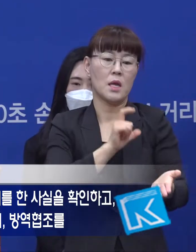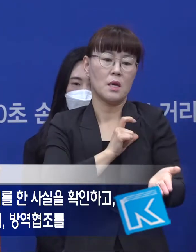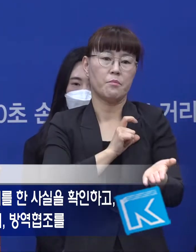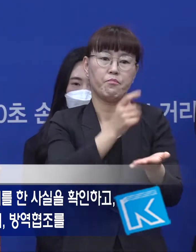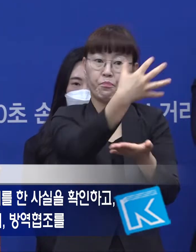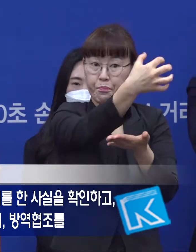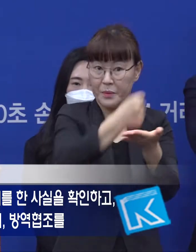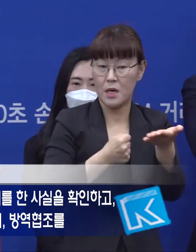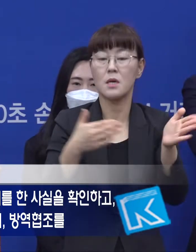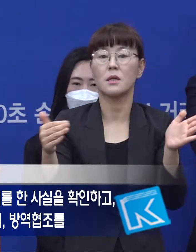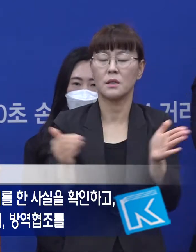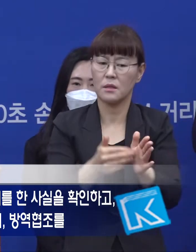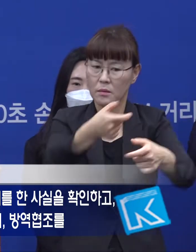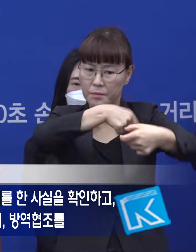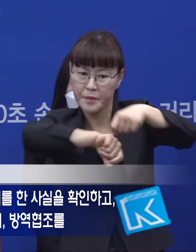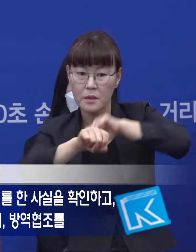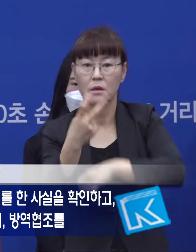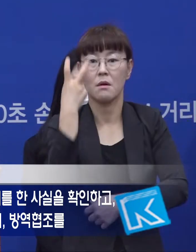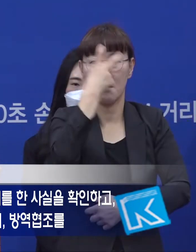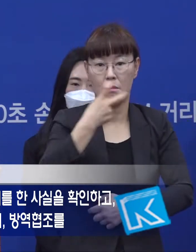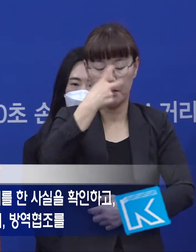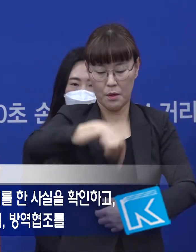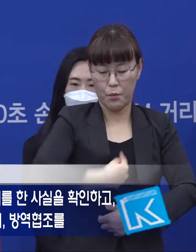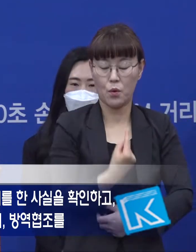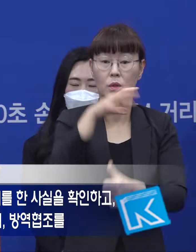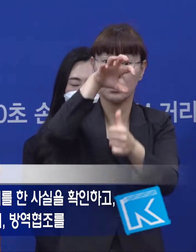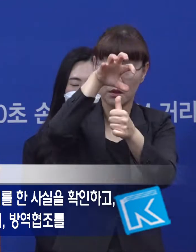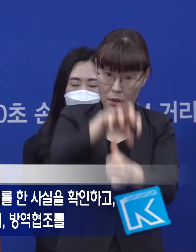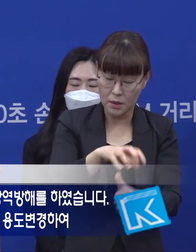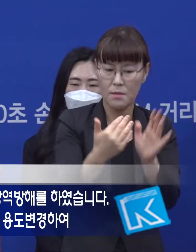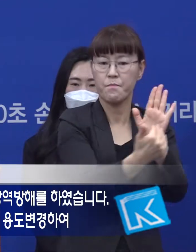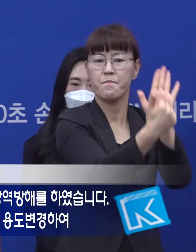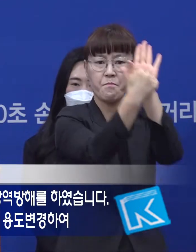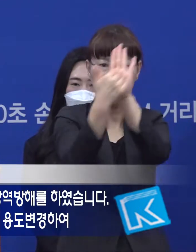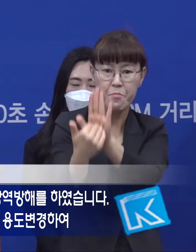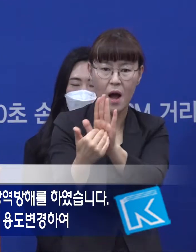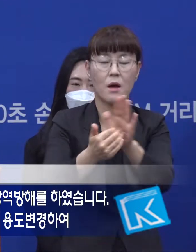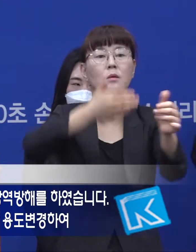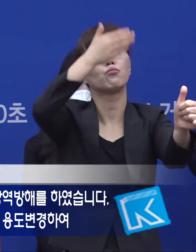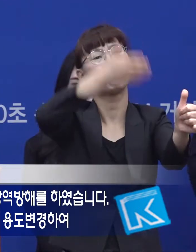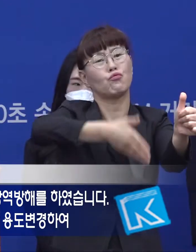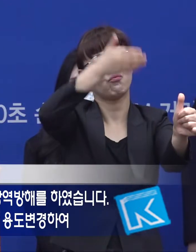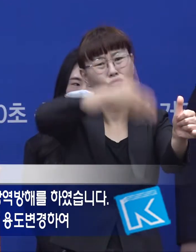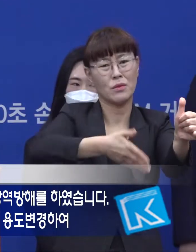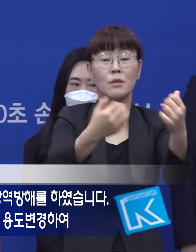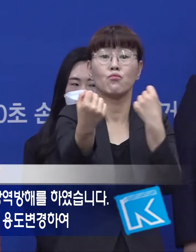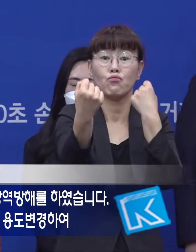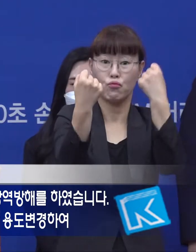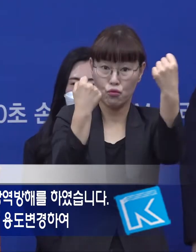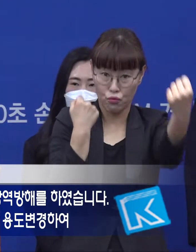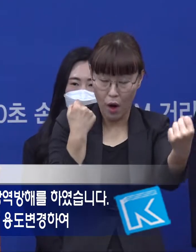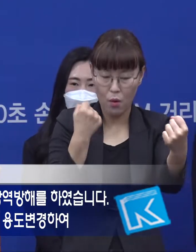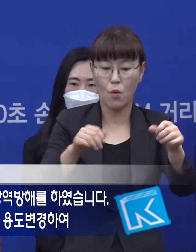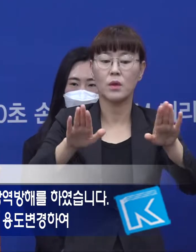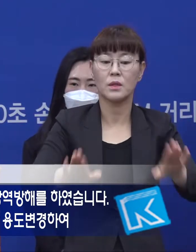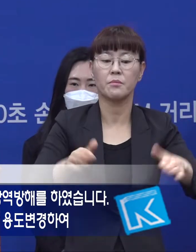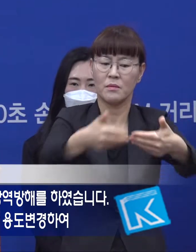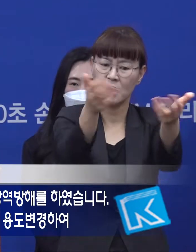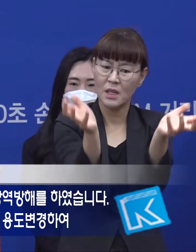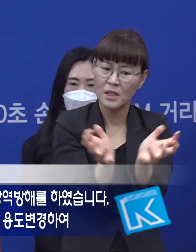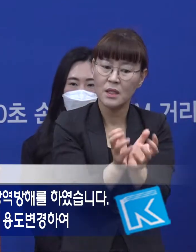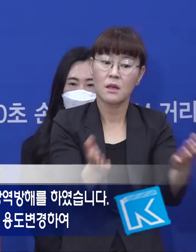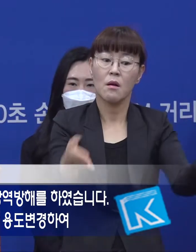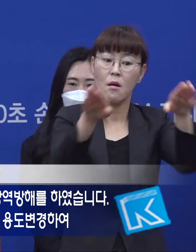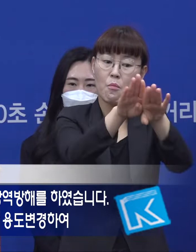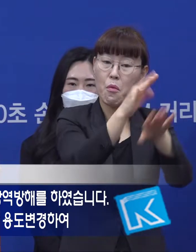확보와 적극적인 검사 및 자가격리, 방역 협조를 요청하였음에도 불구하고 집합시설 누락,